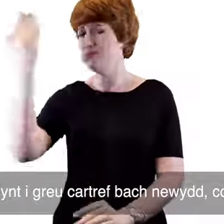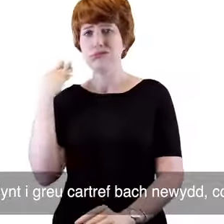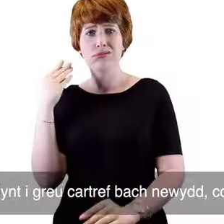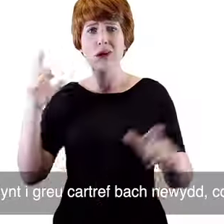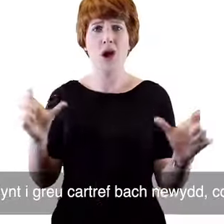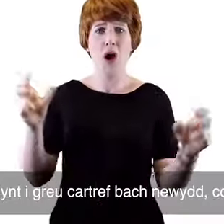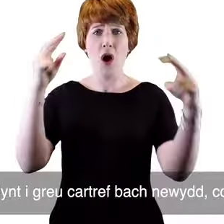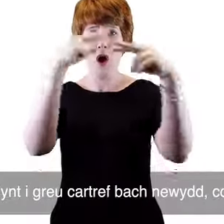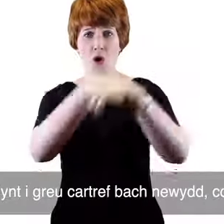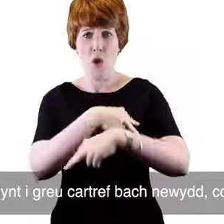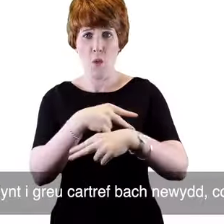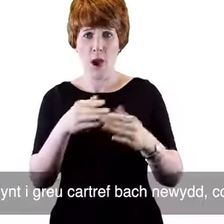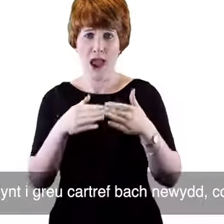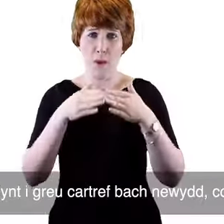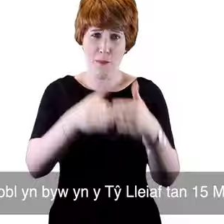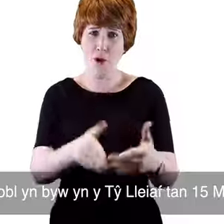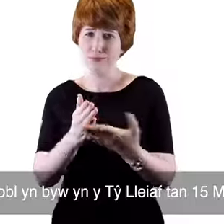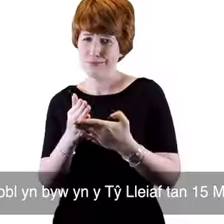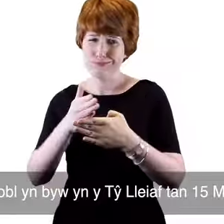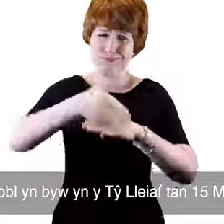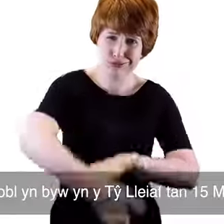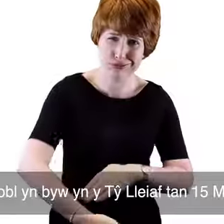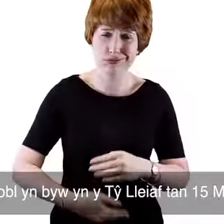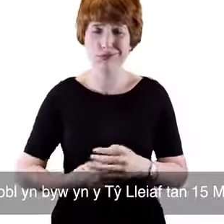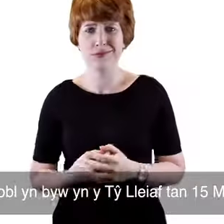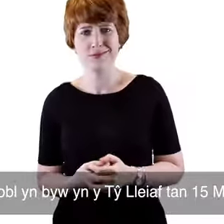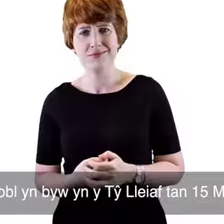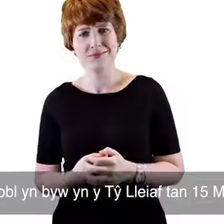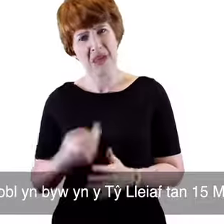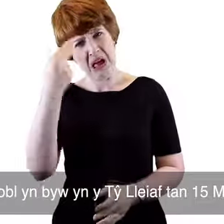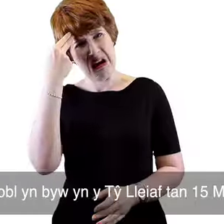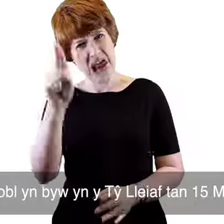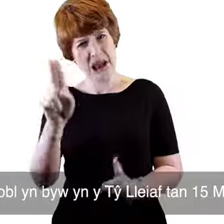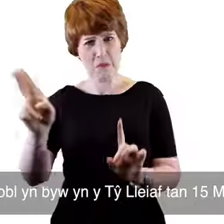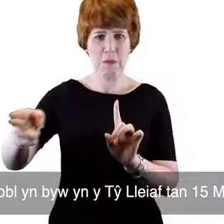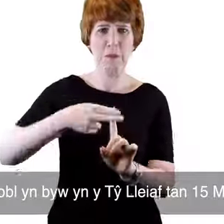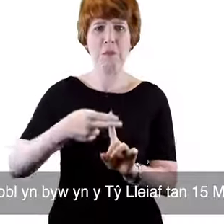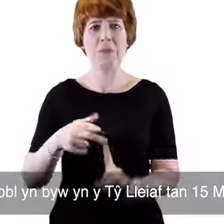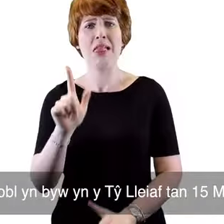newydd, Côs Diesel. Roedd pobl yn byw yn y tyll eiaf tan y pethegfedofau 1900.